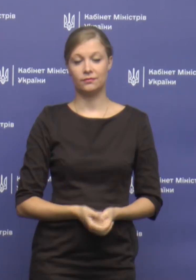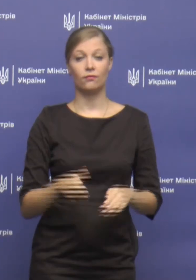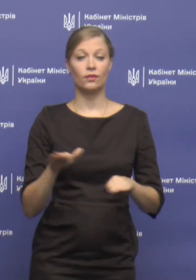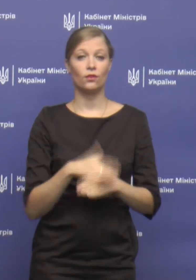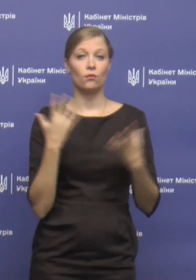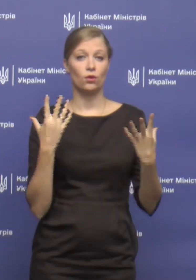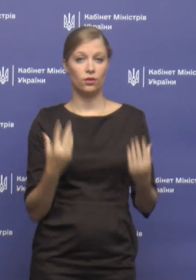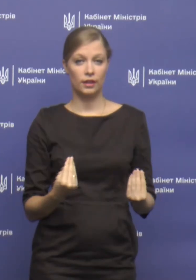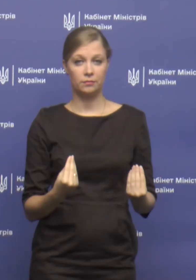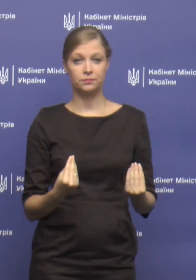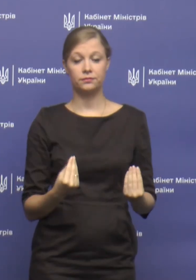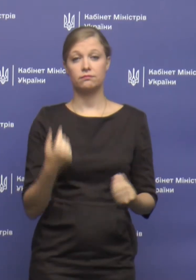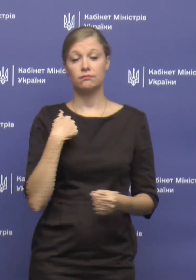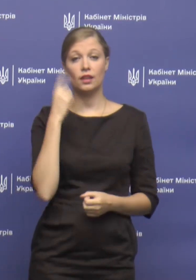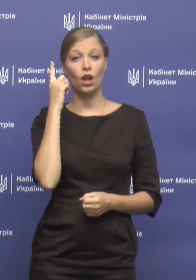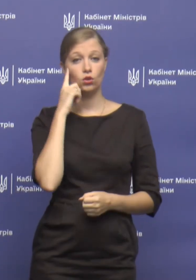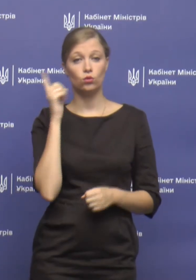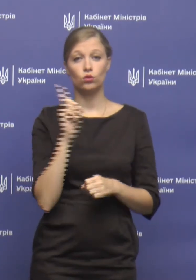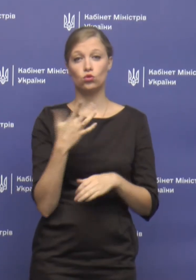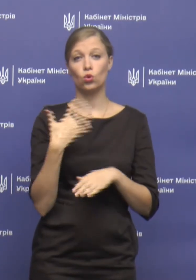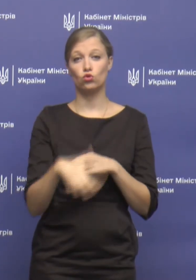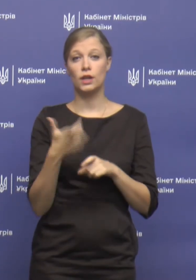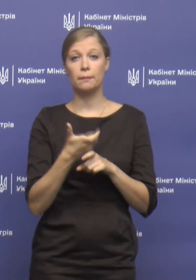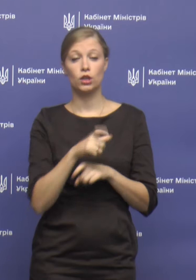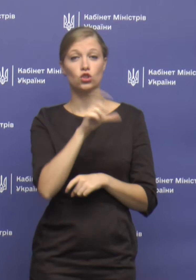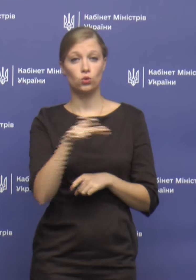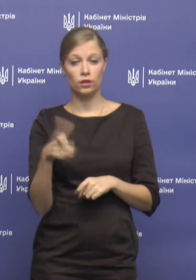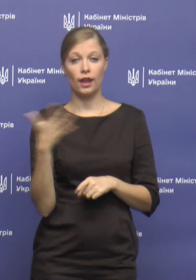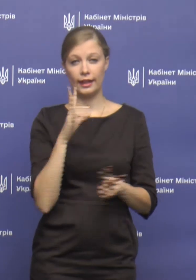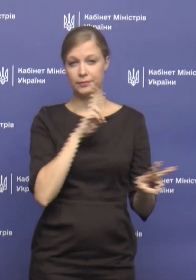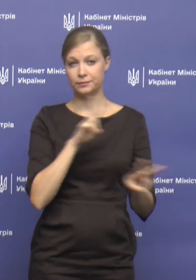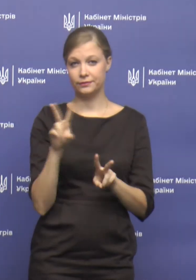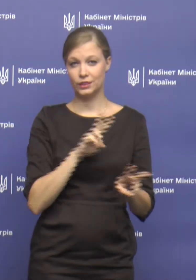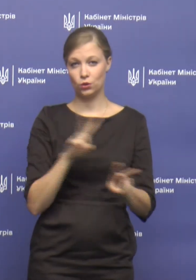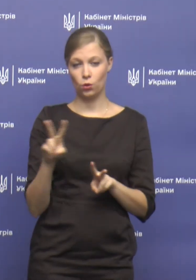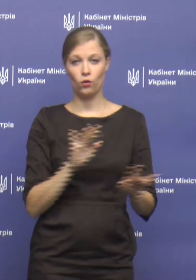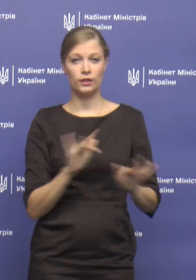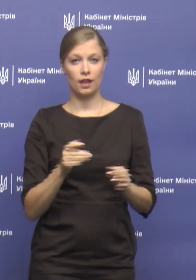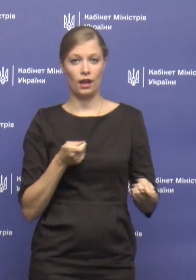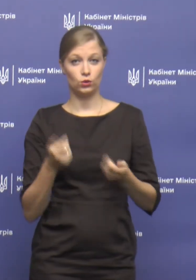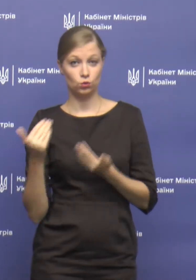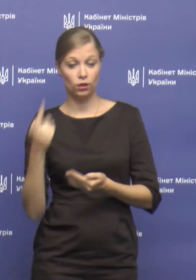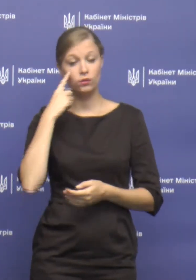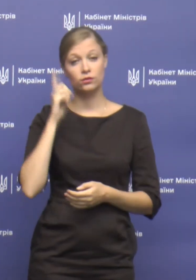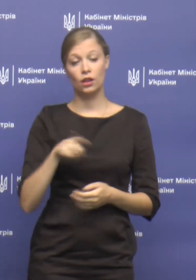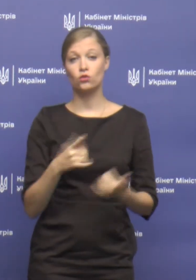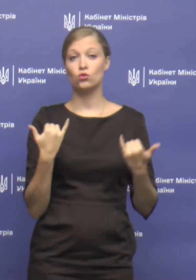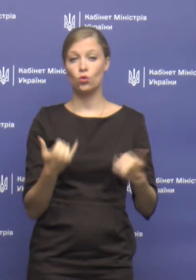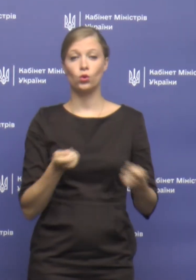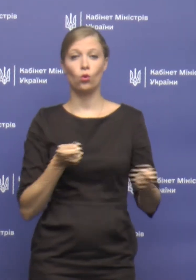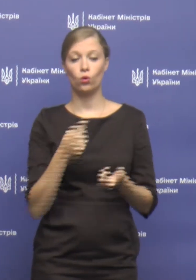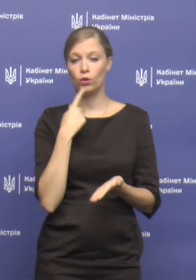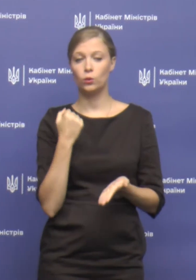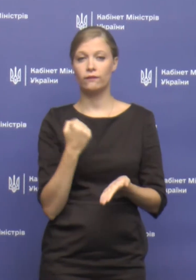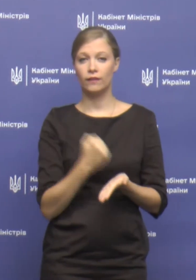Доброго дня. Я думаю, що вже більшість людей, які відслідковують діяльність уряду, знають, що сьогодні уряд